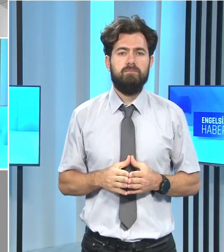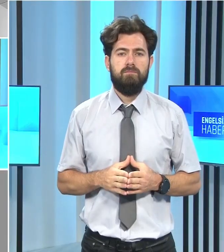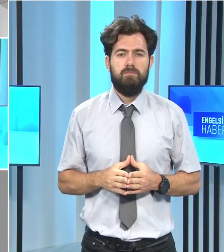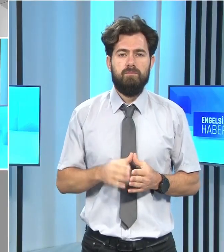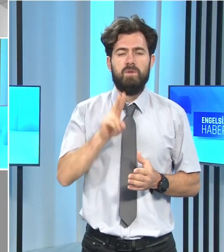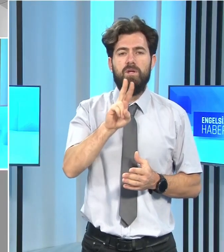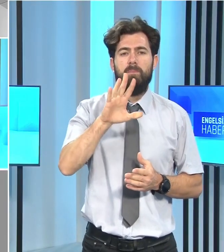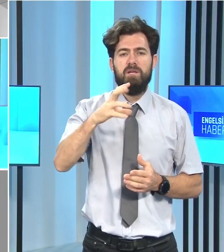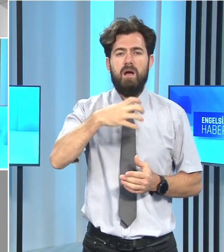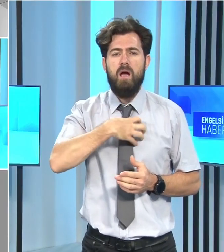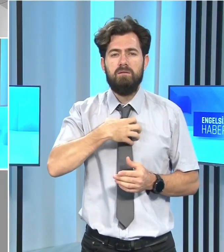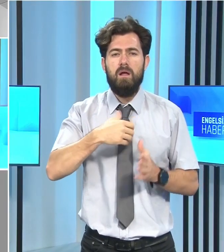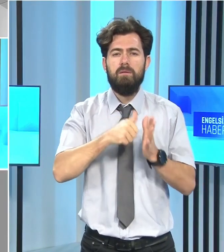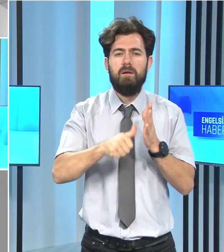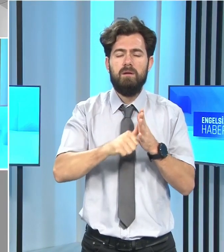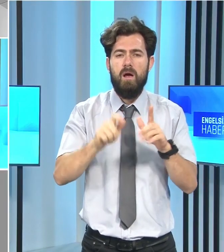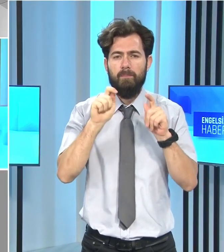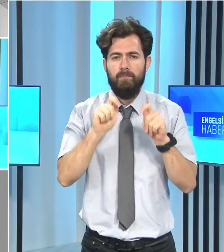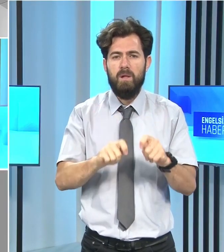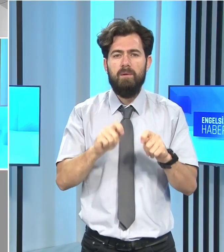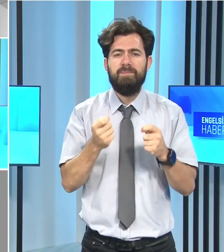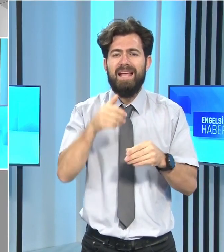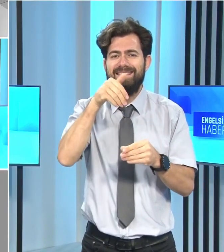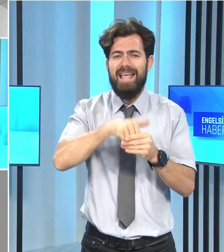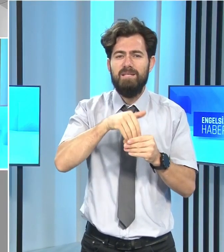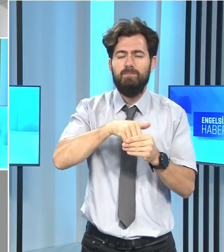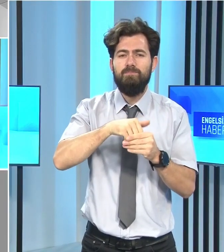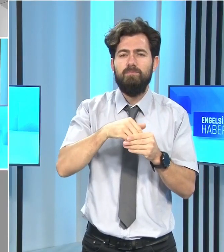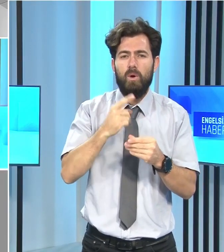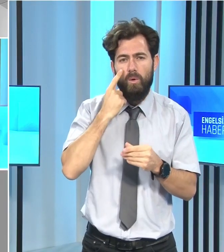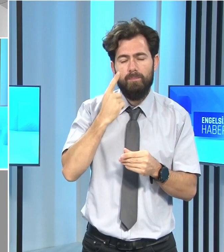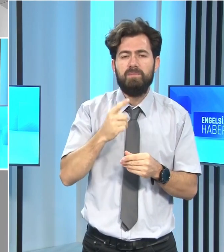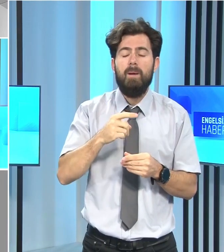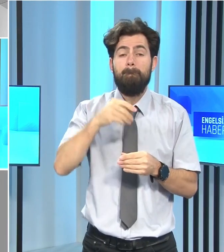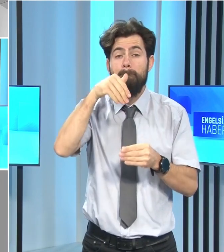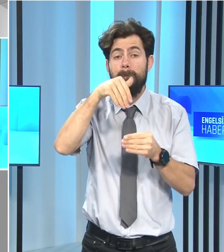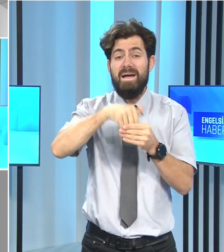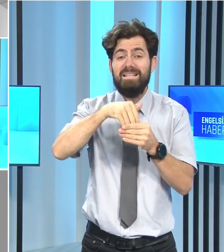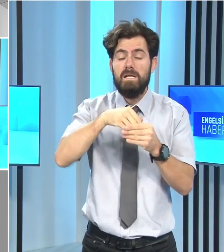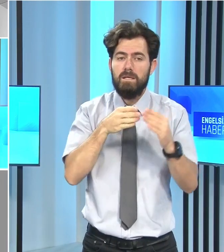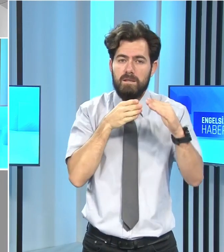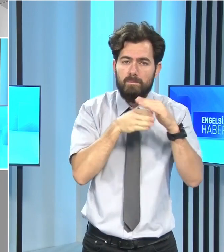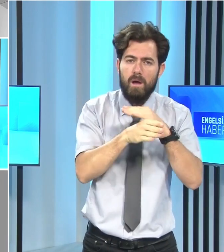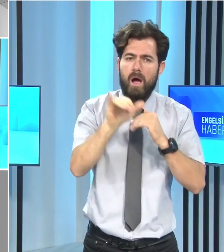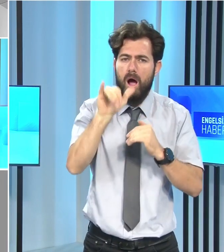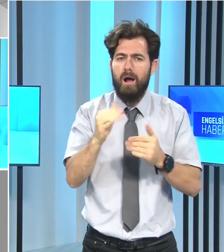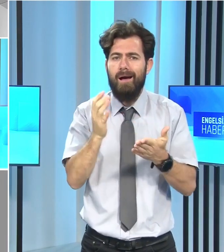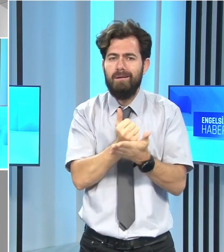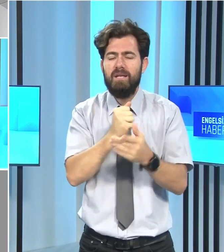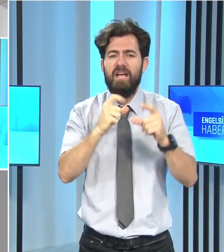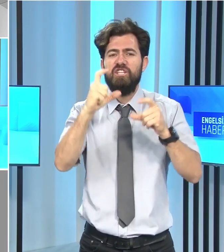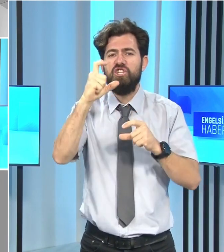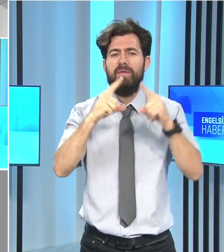25 Haziran'da gerçekleştirilen seçimde, meclise girmeye hak kazanan Cumhuriyetçi Türk